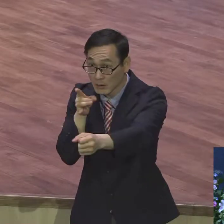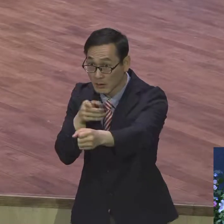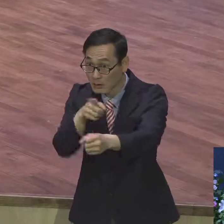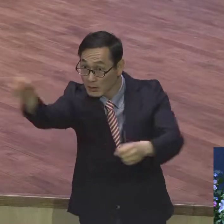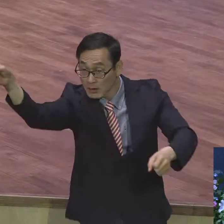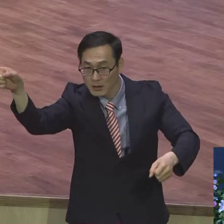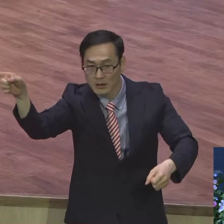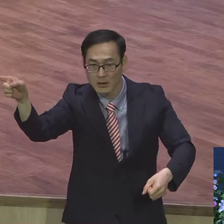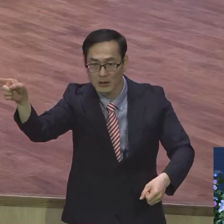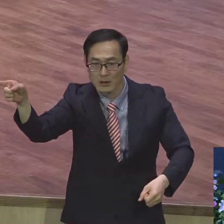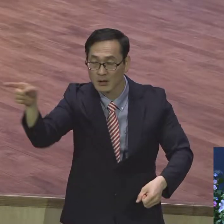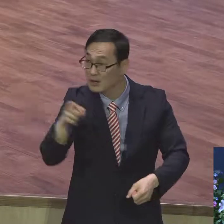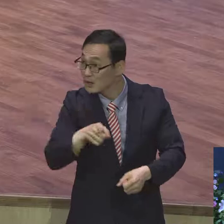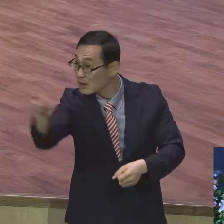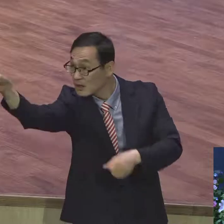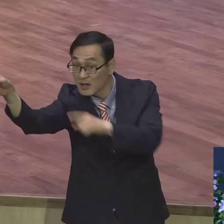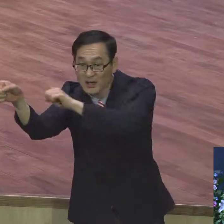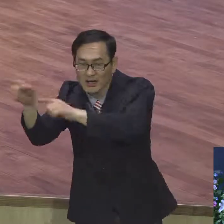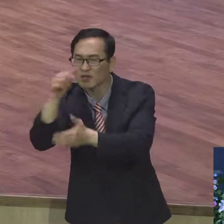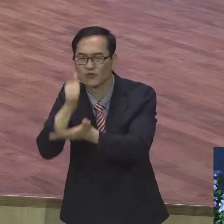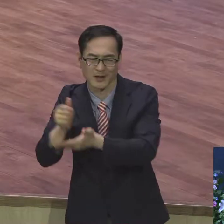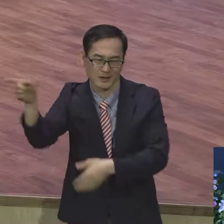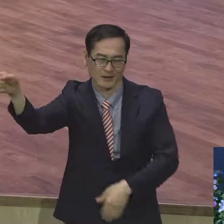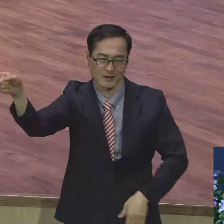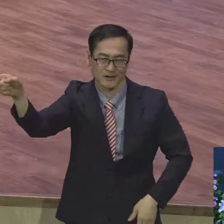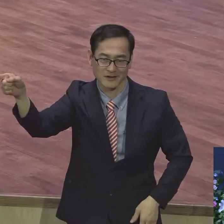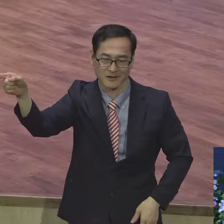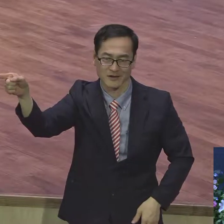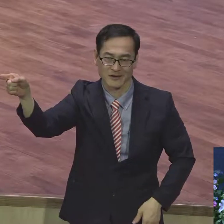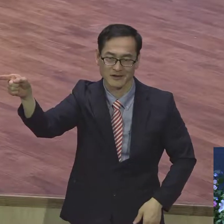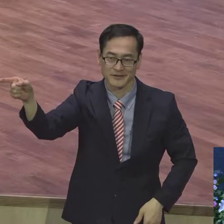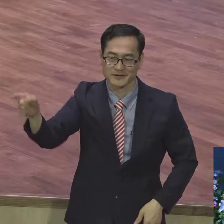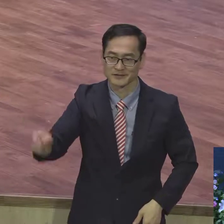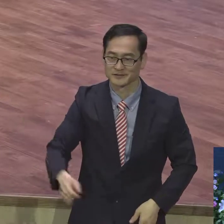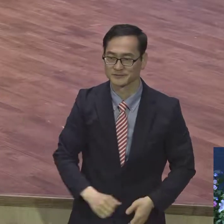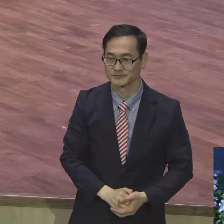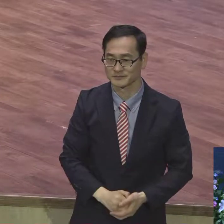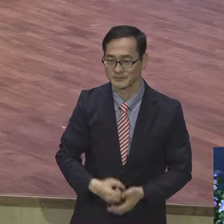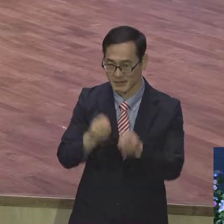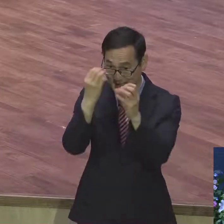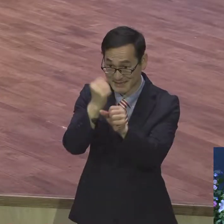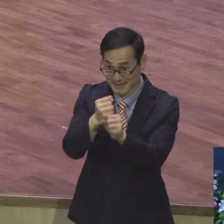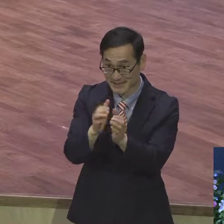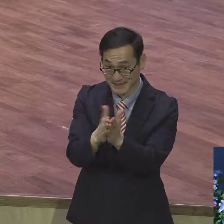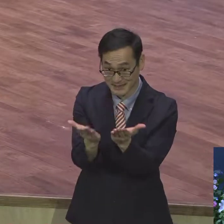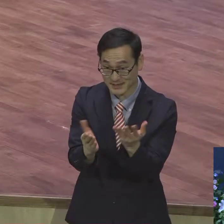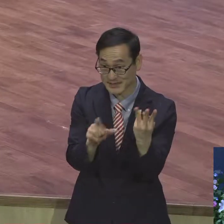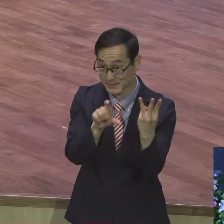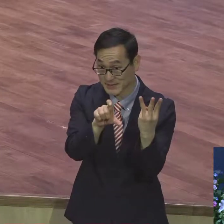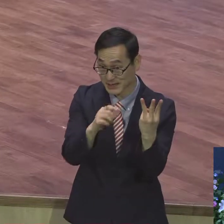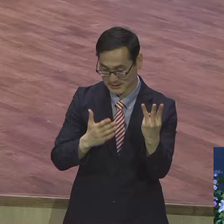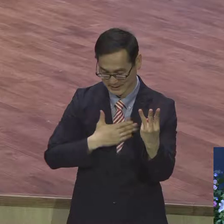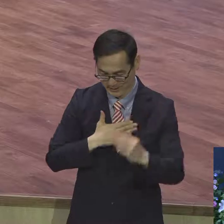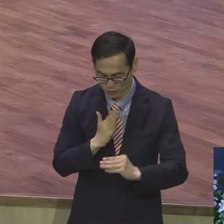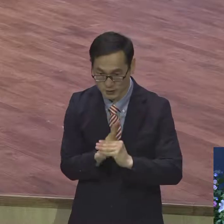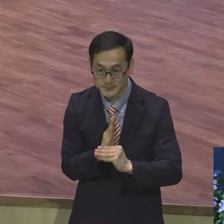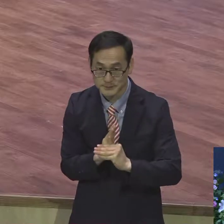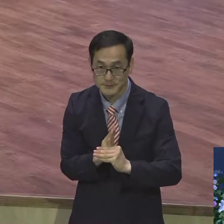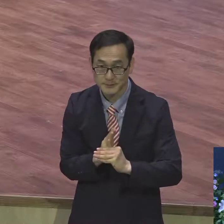문제가 발생이 여기가 됩니다. 다시 말하면 장세기 3장의 나 중심 장세기 6장의 물질